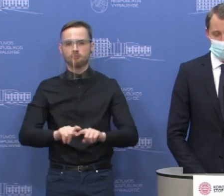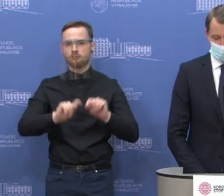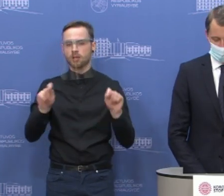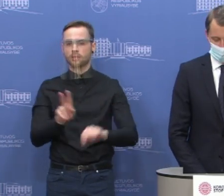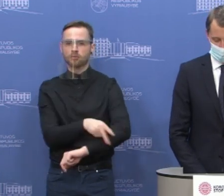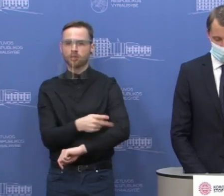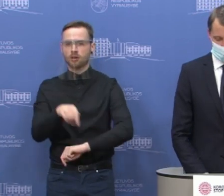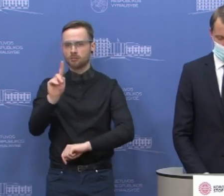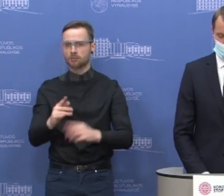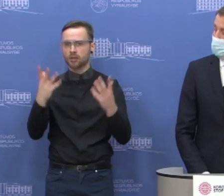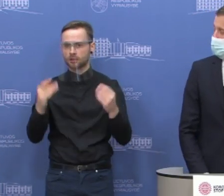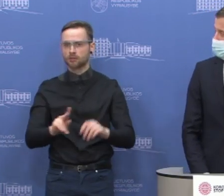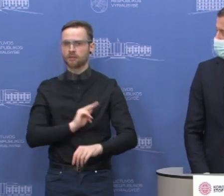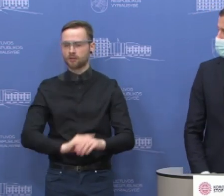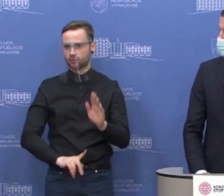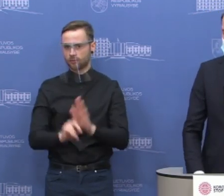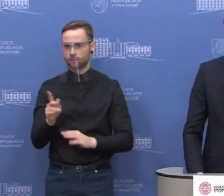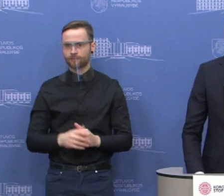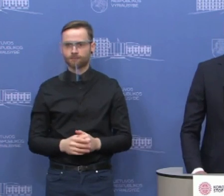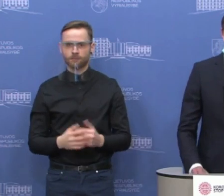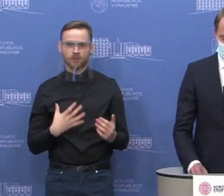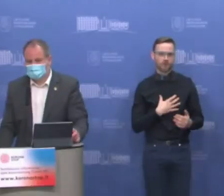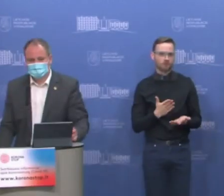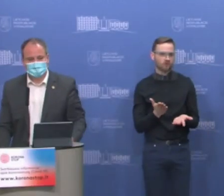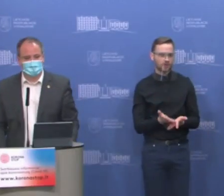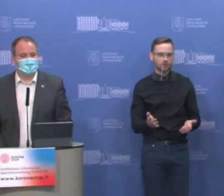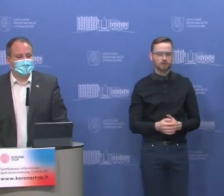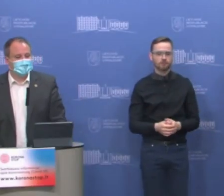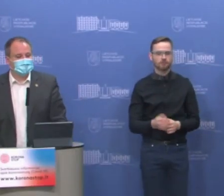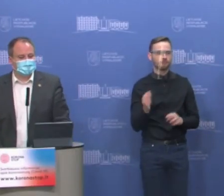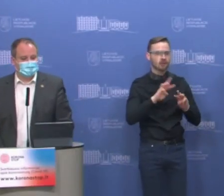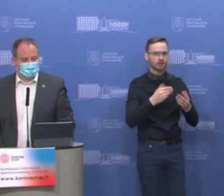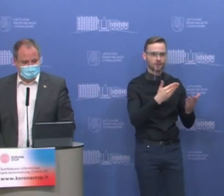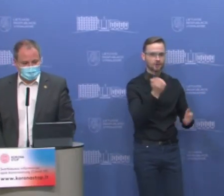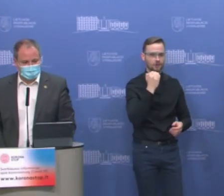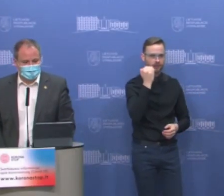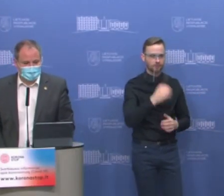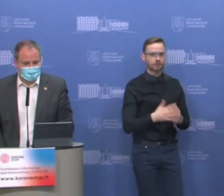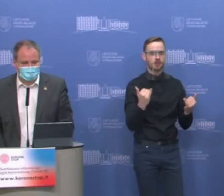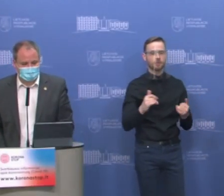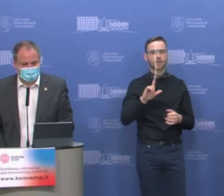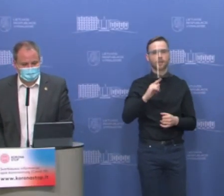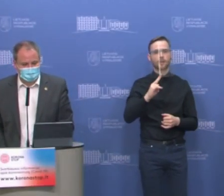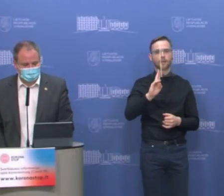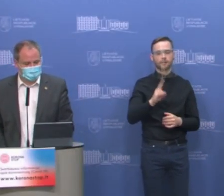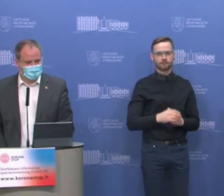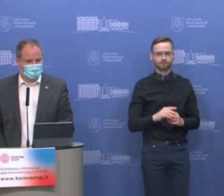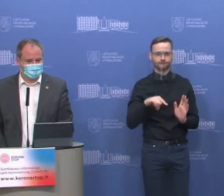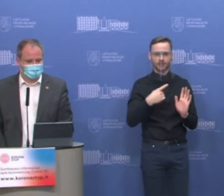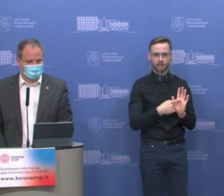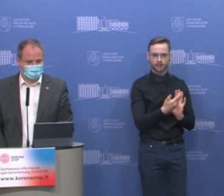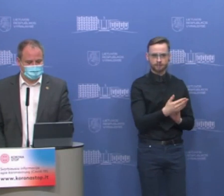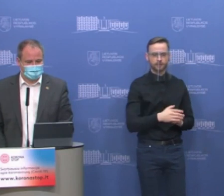birželio pirmos dienos. Tai tiek apie tol vis. Dėkuoju, ministrė. Dabar klausė Elanka. Aukšinę, prašau.